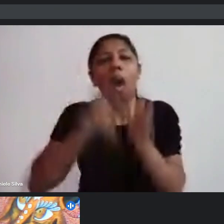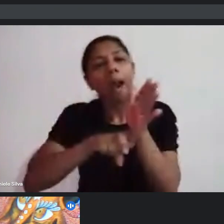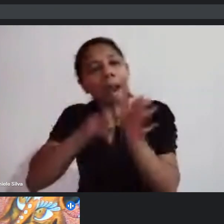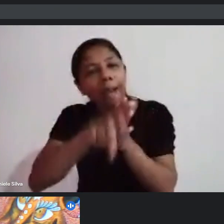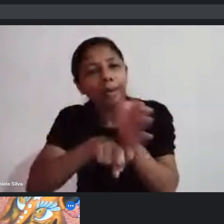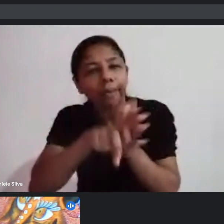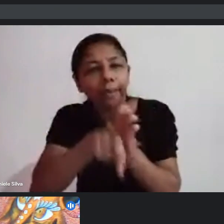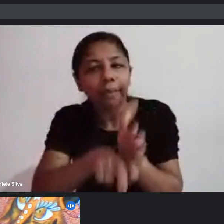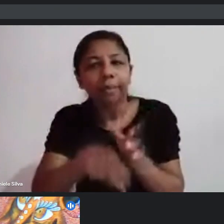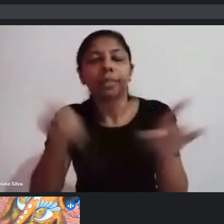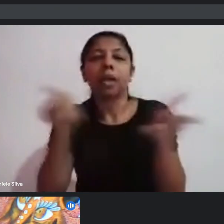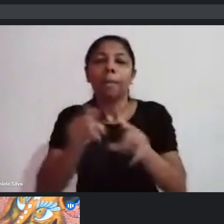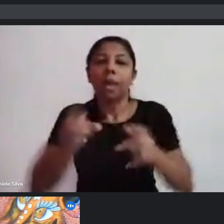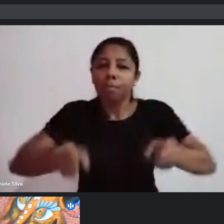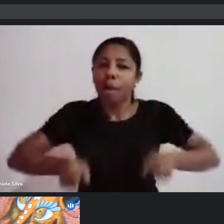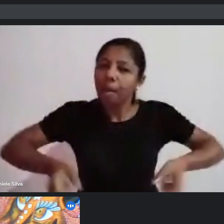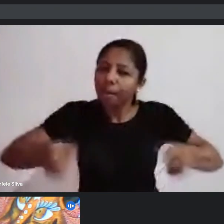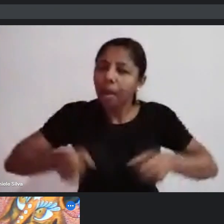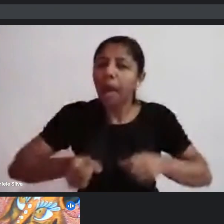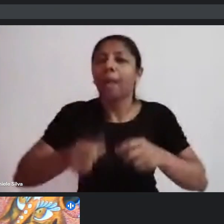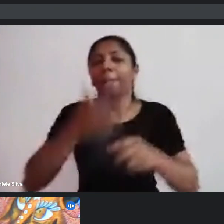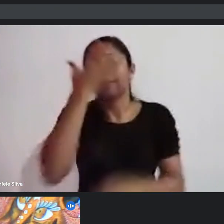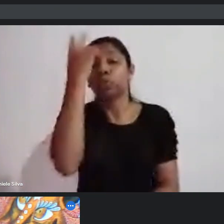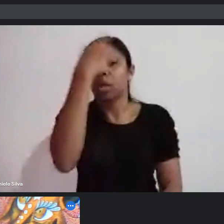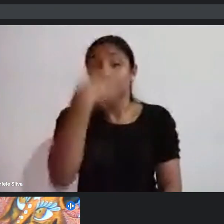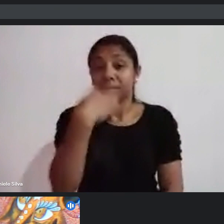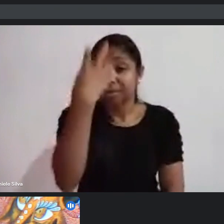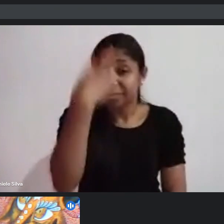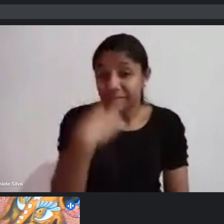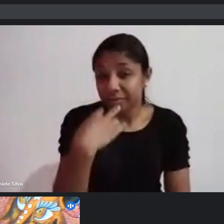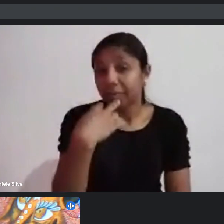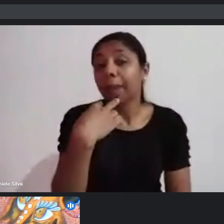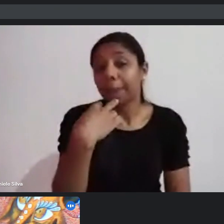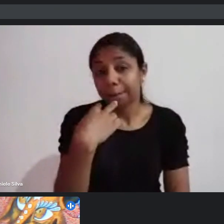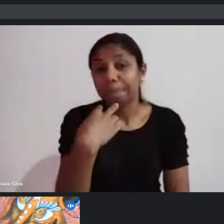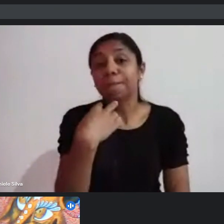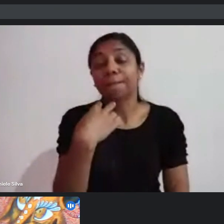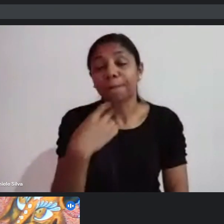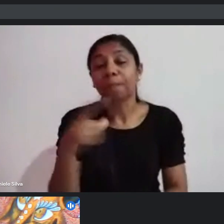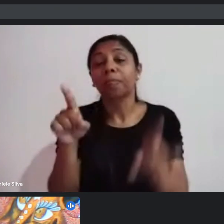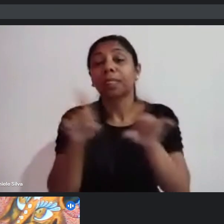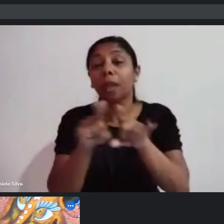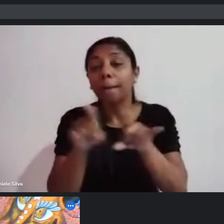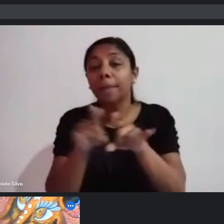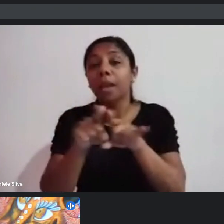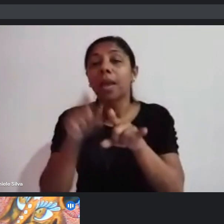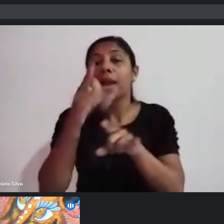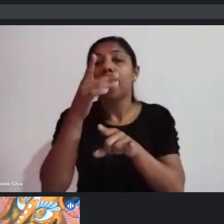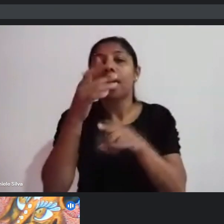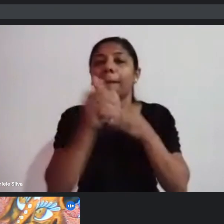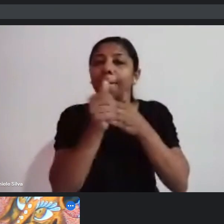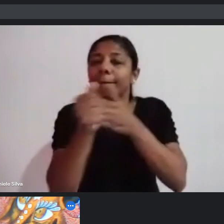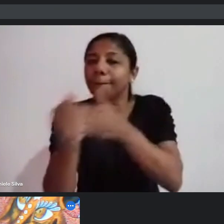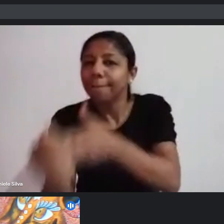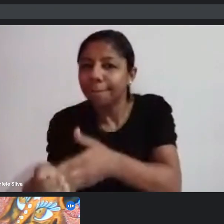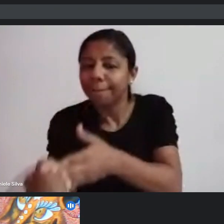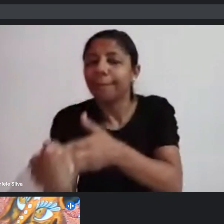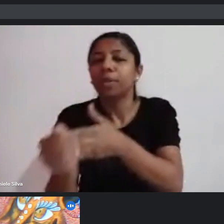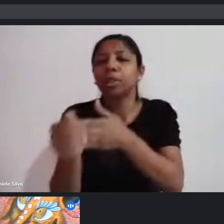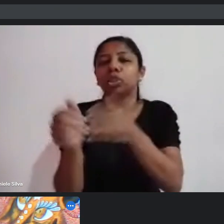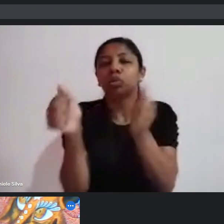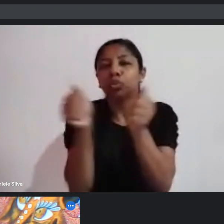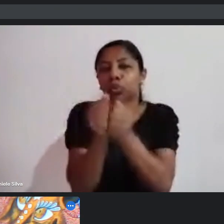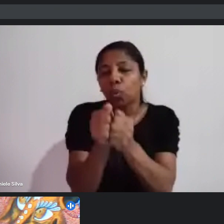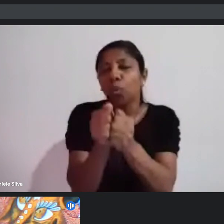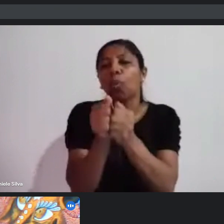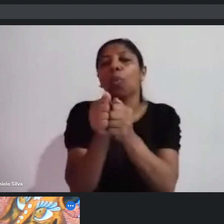em suas cadeiras, pessoas cegas também com os seus guias também fazendo parte da